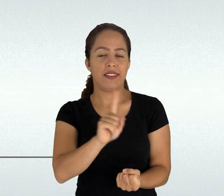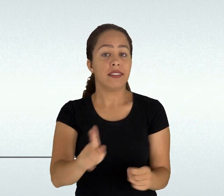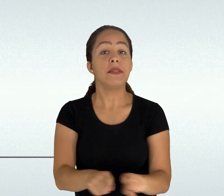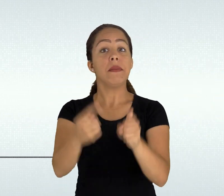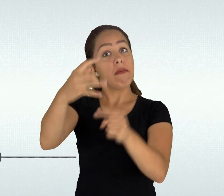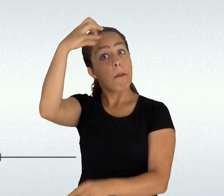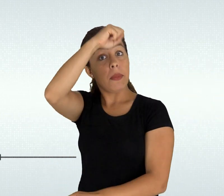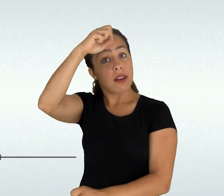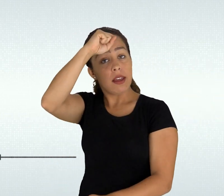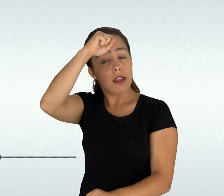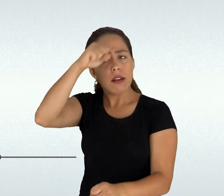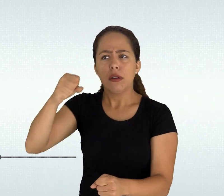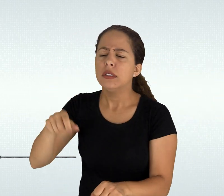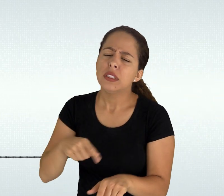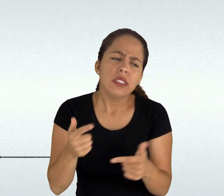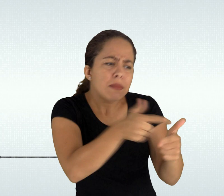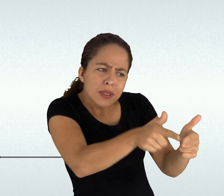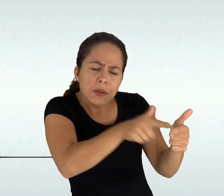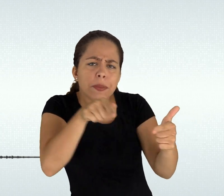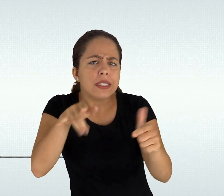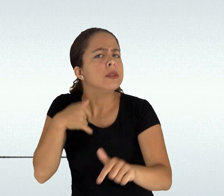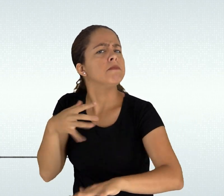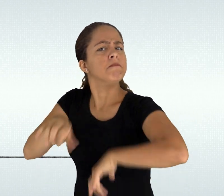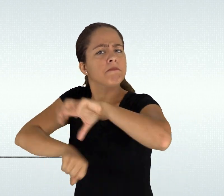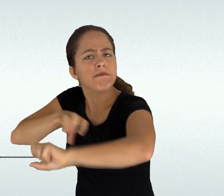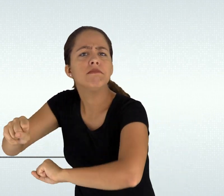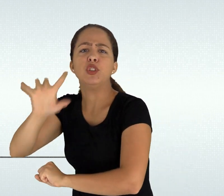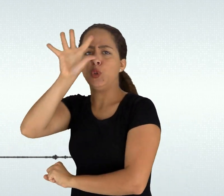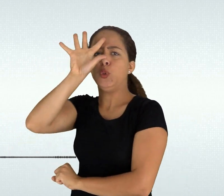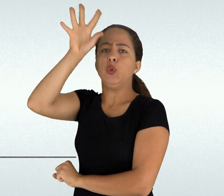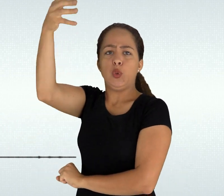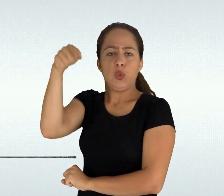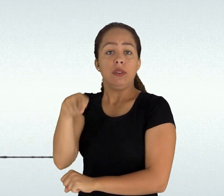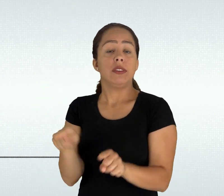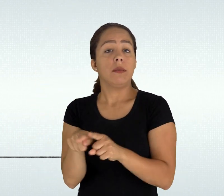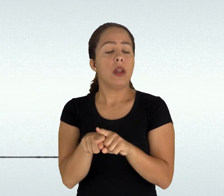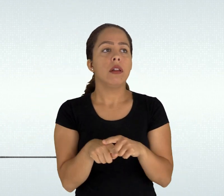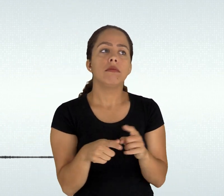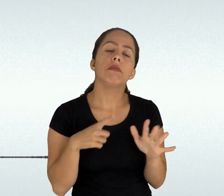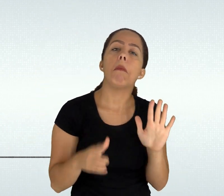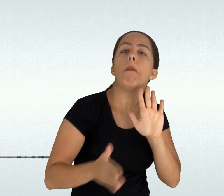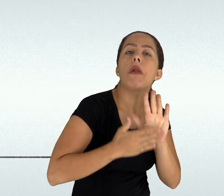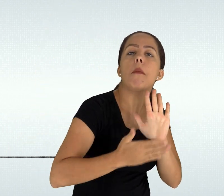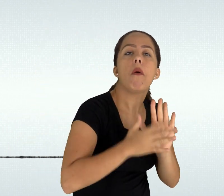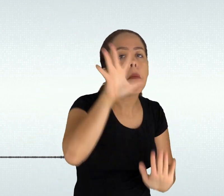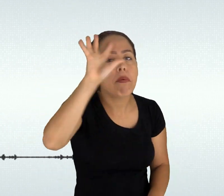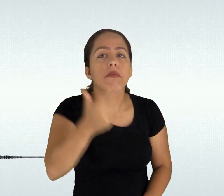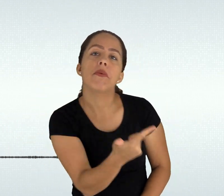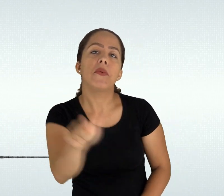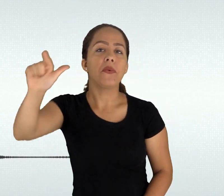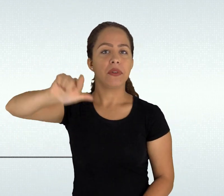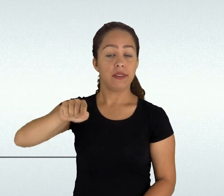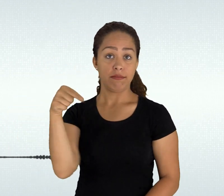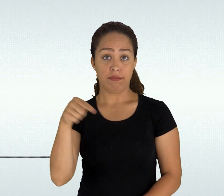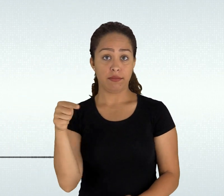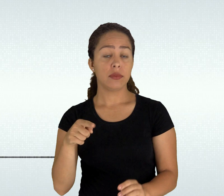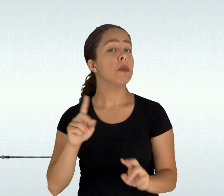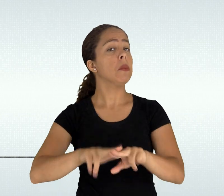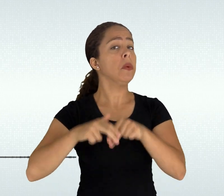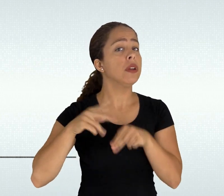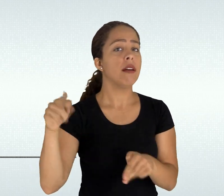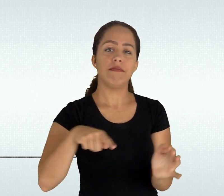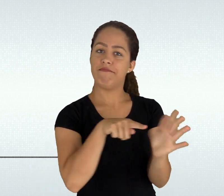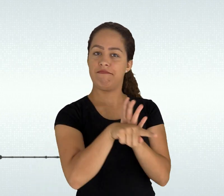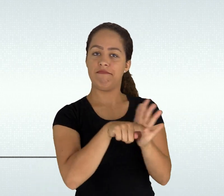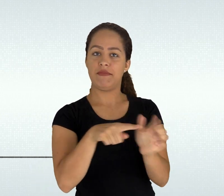áudio para entender melhor orientamos a leitura da resolução CNE barra